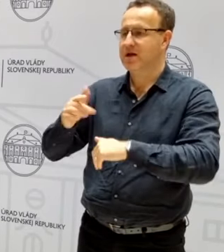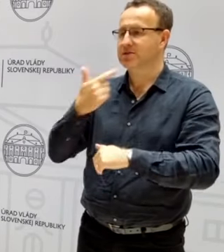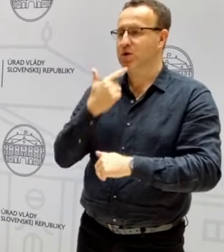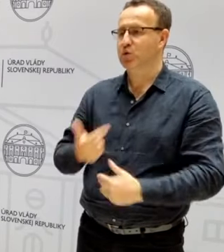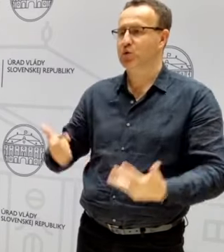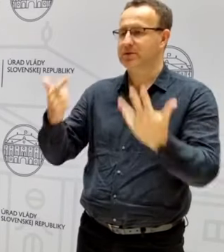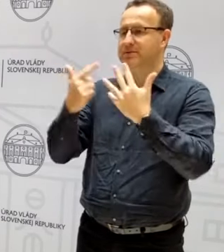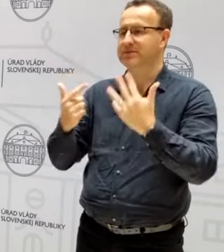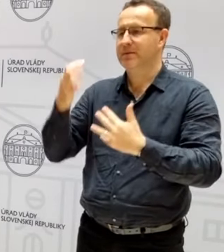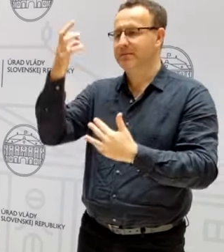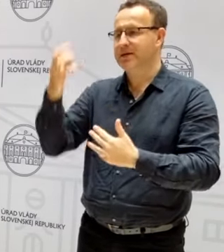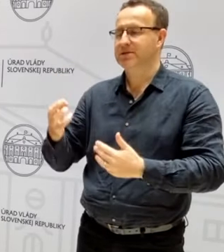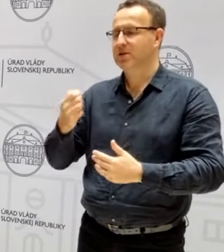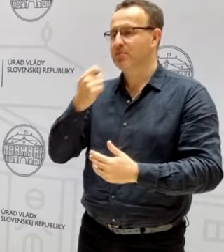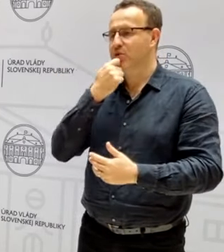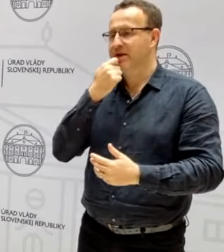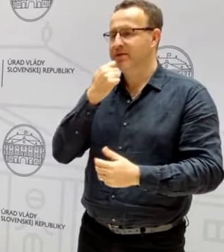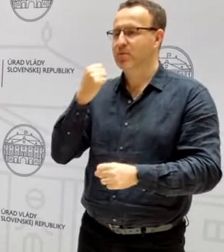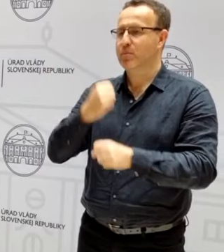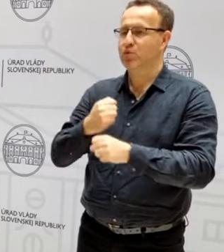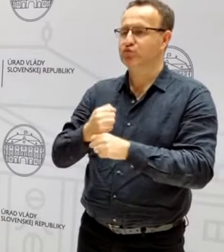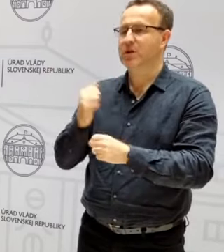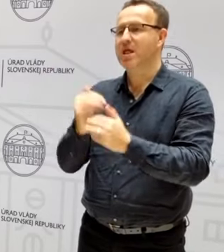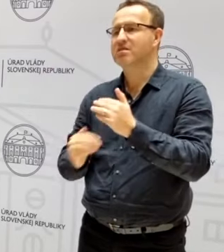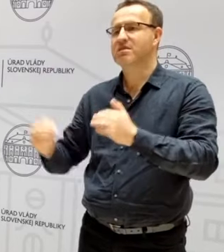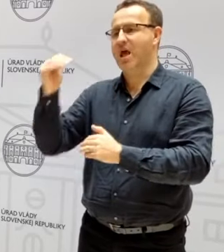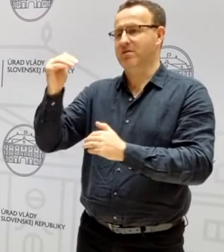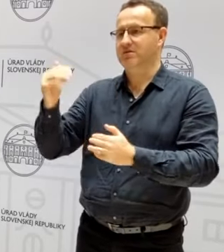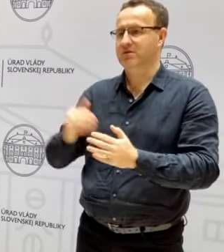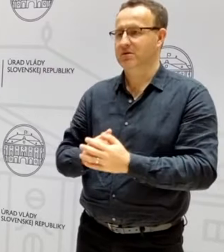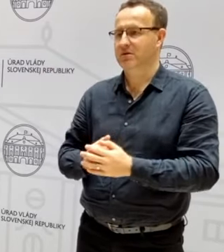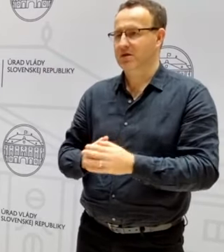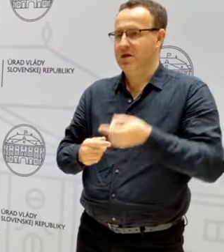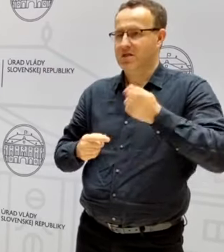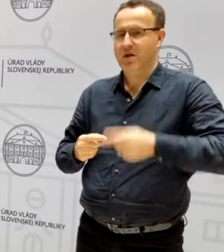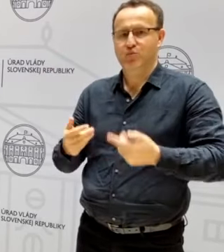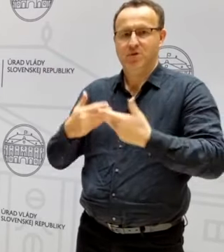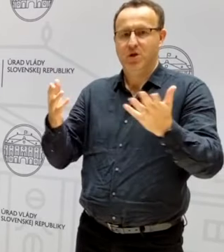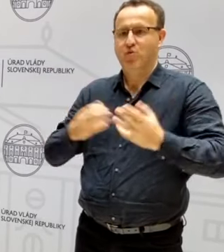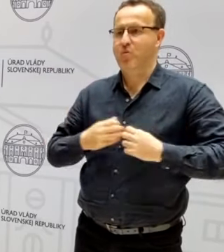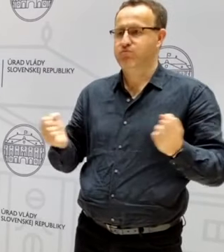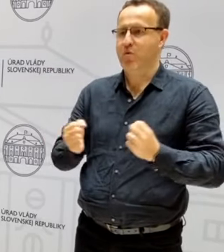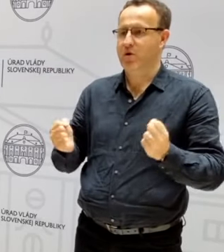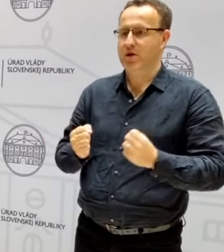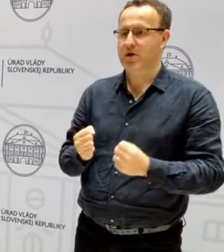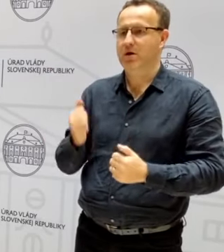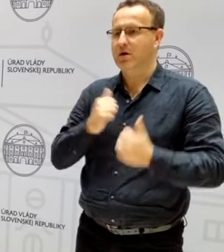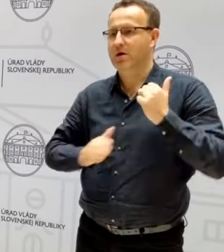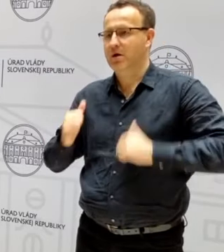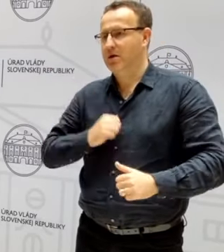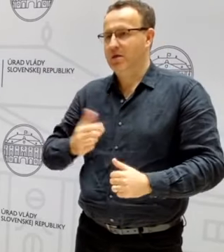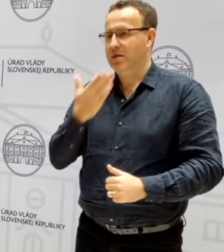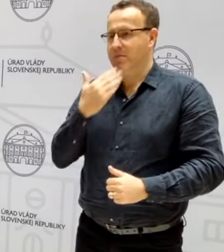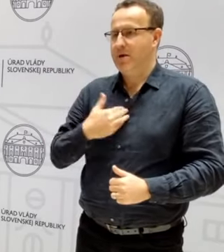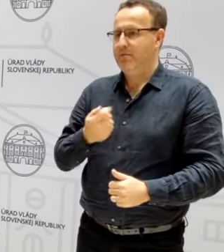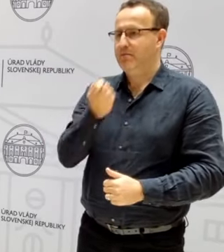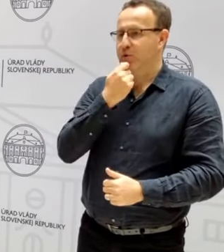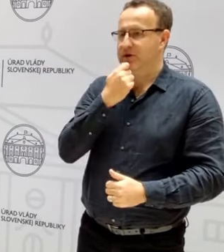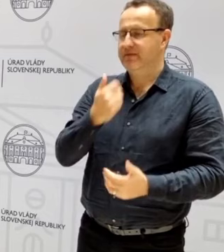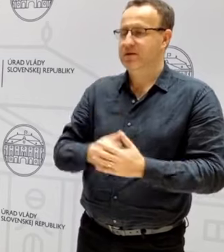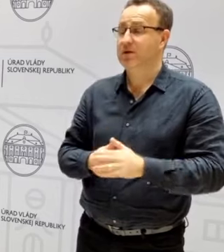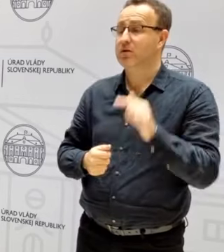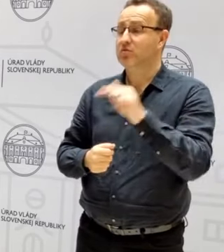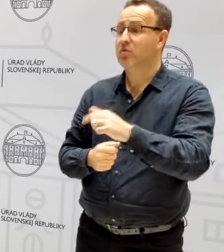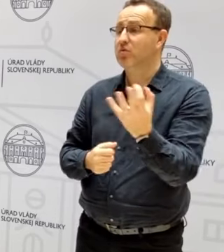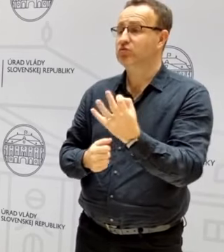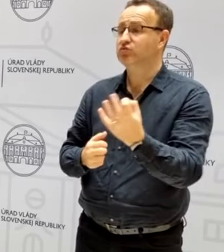-percentnú potravinovú produkčnú nadbytočnosť. To znamená, že nemusí sa nikto obávať, že by sme mali nedostatok potravín. To, čo je